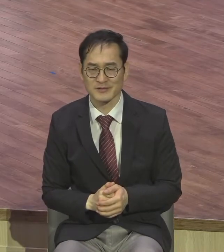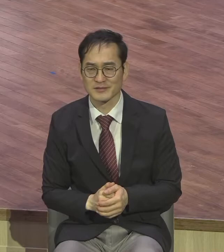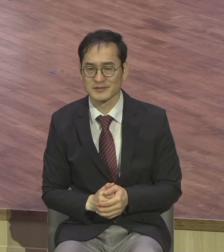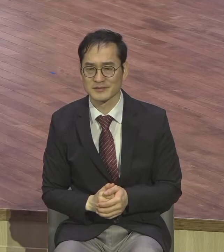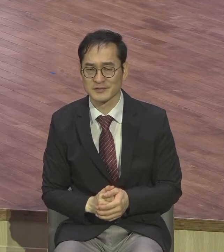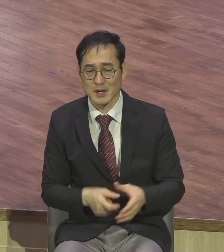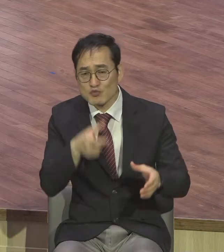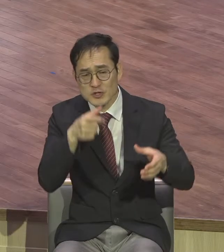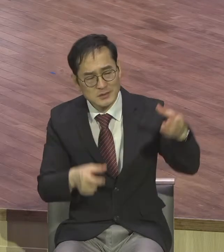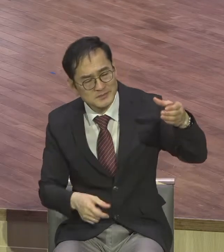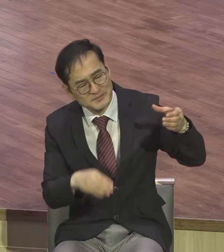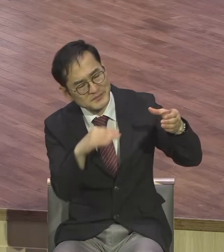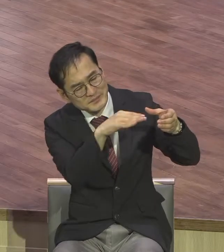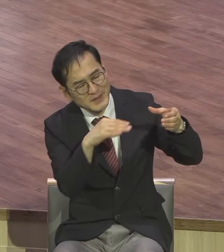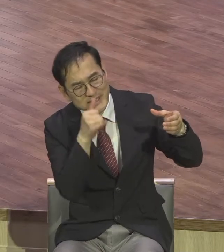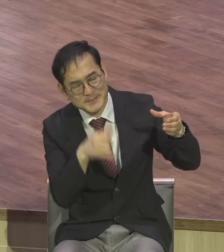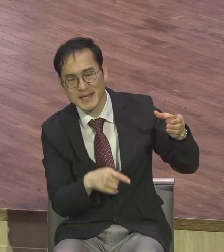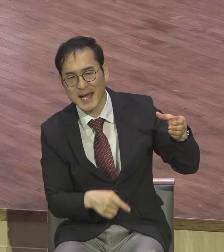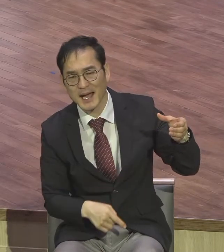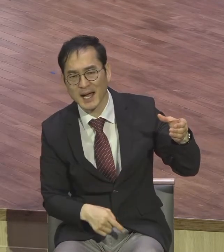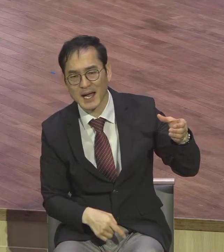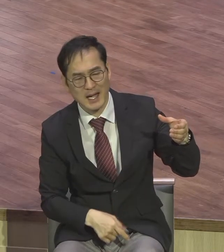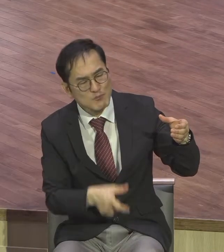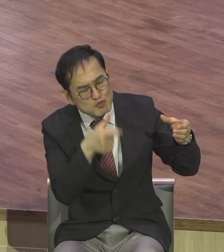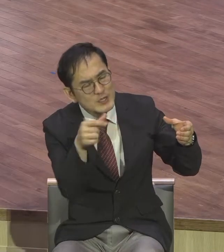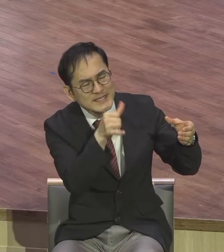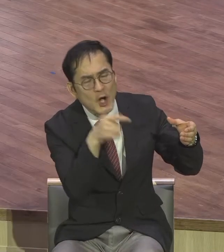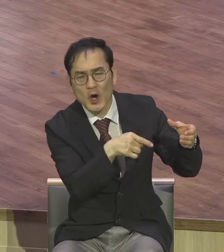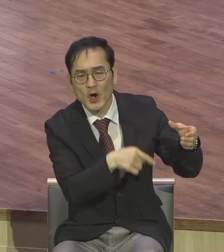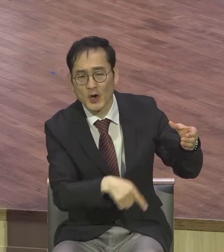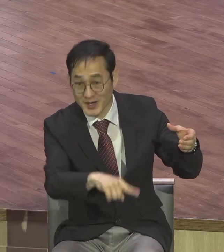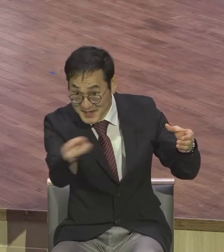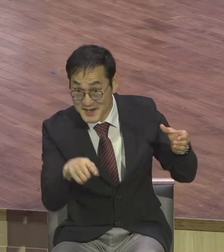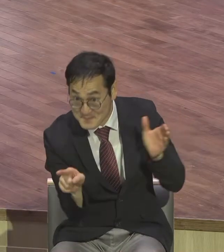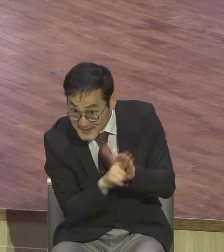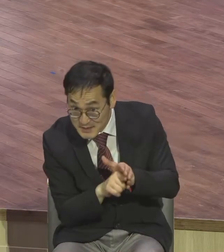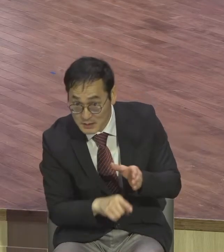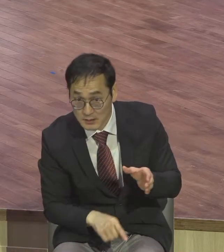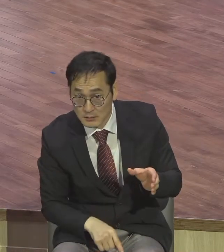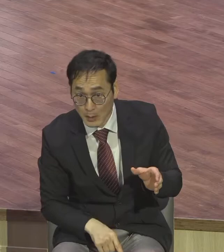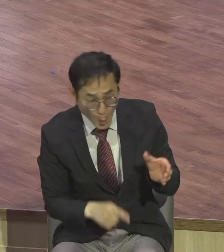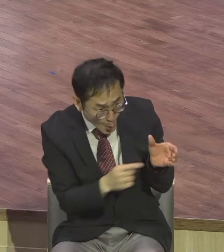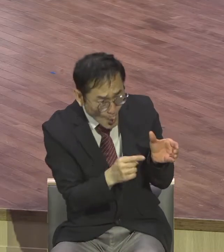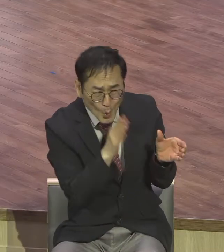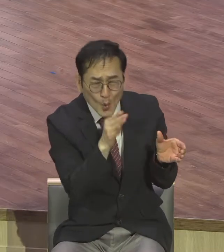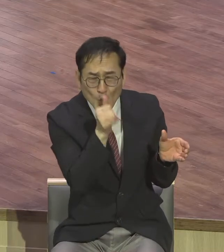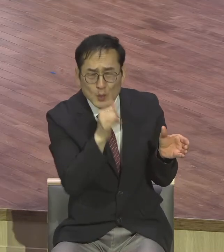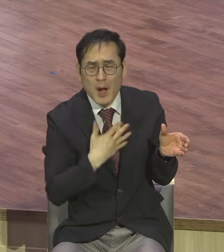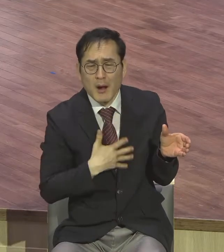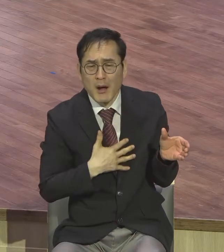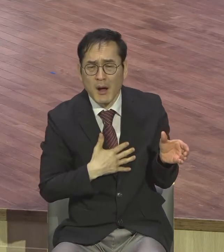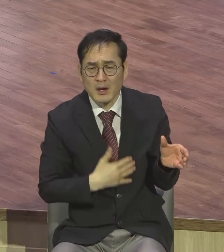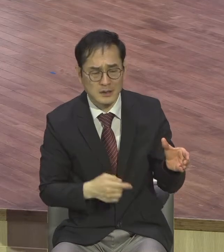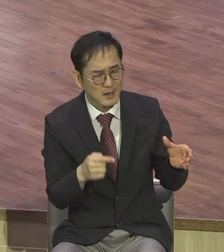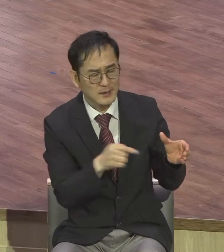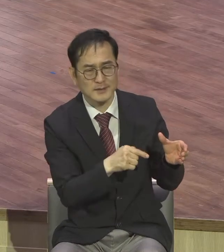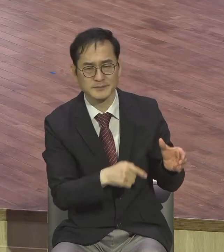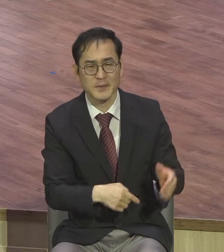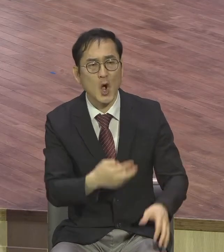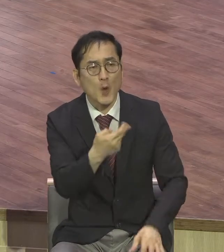있는데 믿음이라고 하죠 없는 것을 있는 것처럼 부르신 하나님 없는 것을 있는 것처럼 믿는 게 믿음이에요